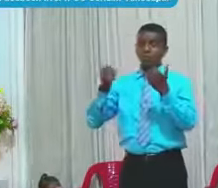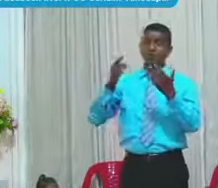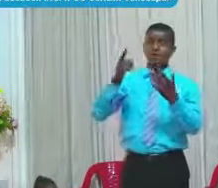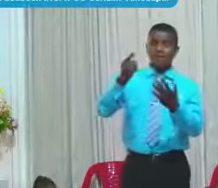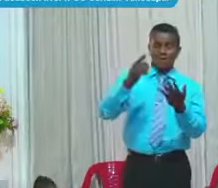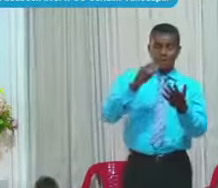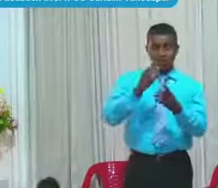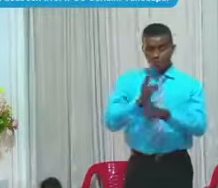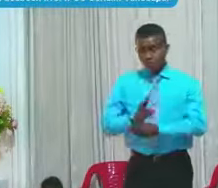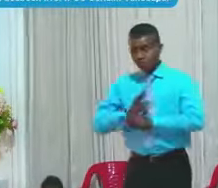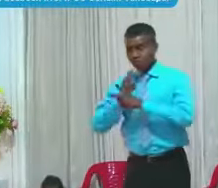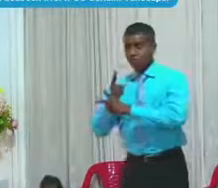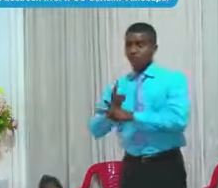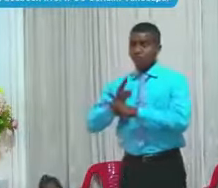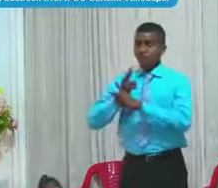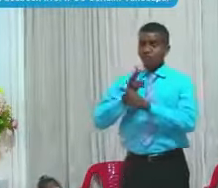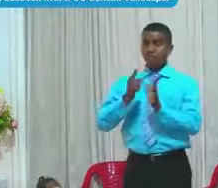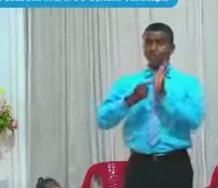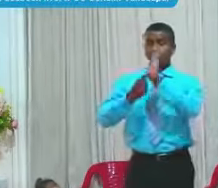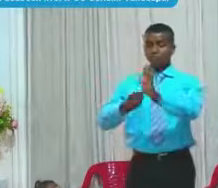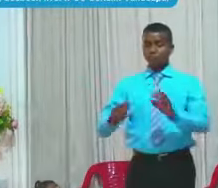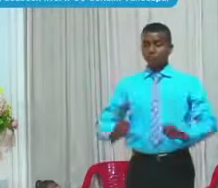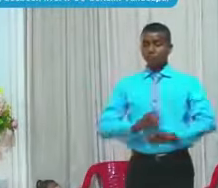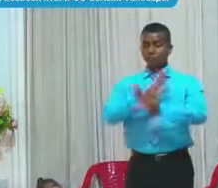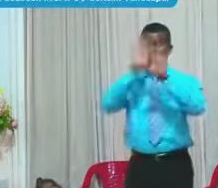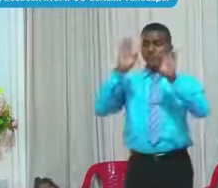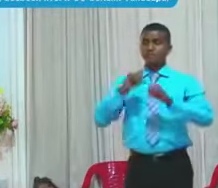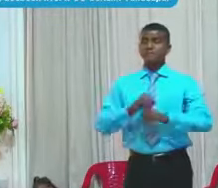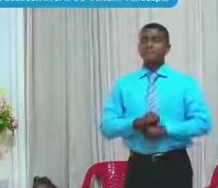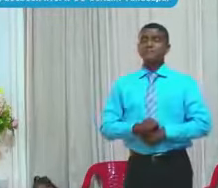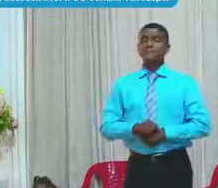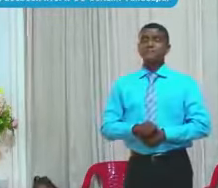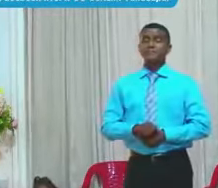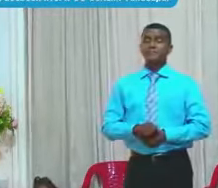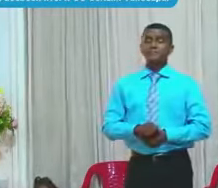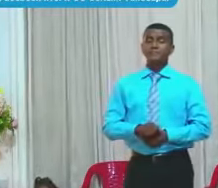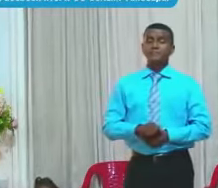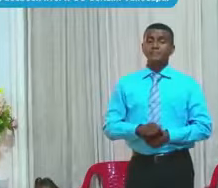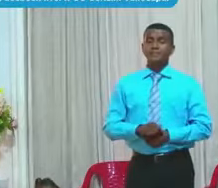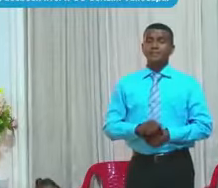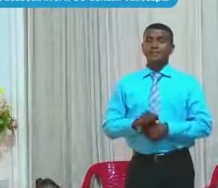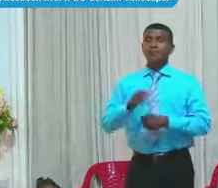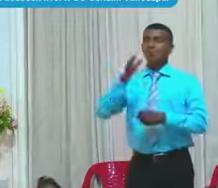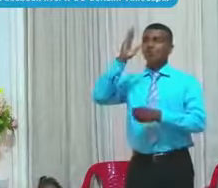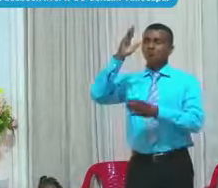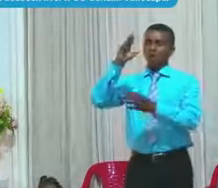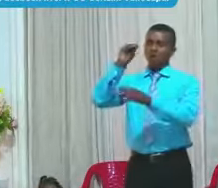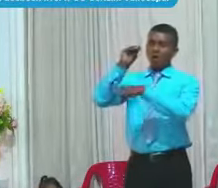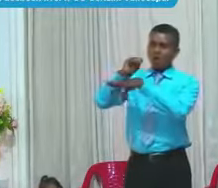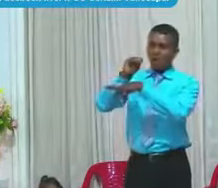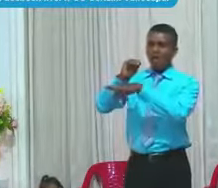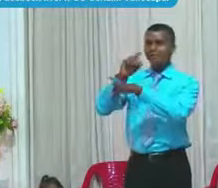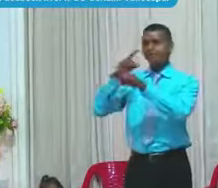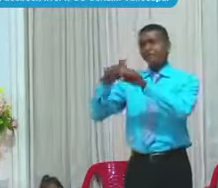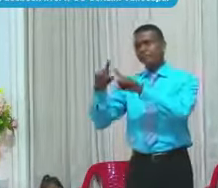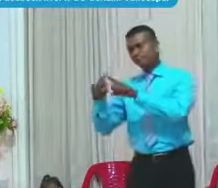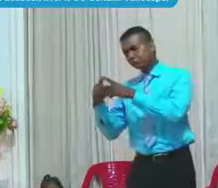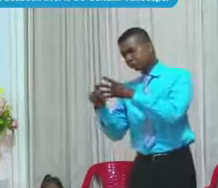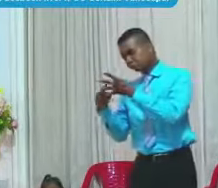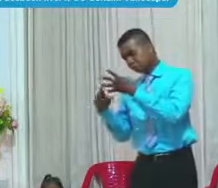gloria Y lo hace De Dios De diferente manera Y lo hace Cuantas veces Sea